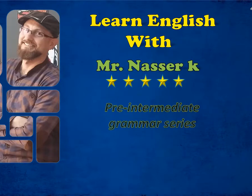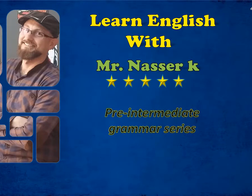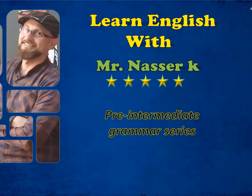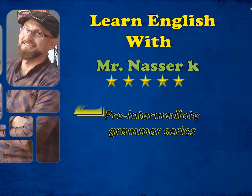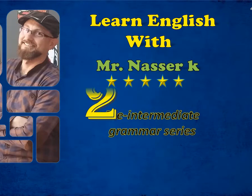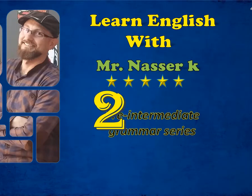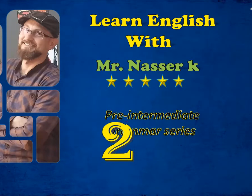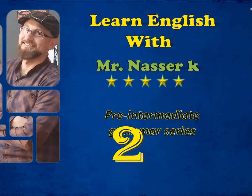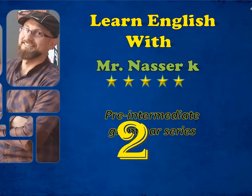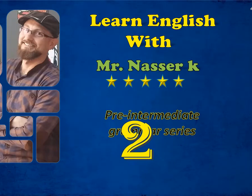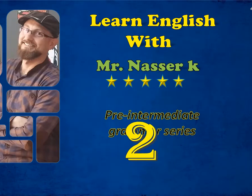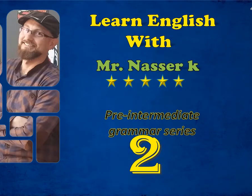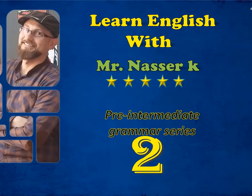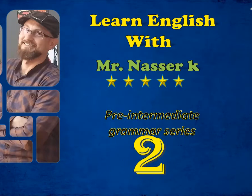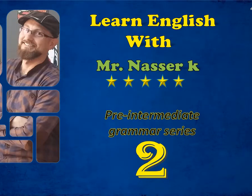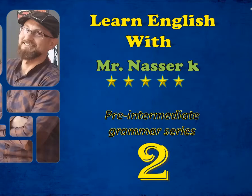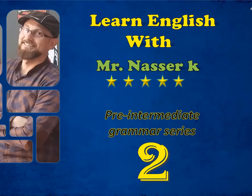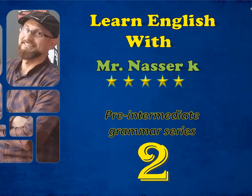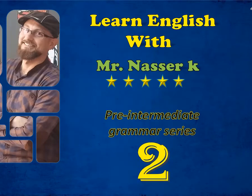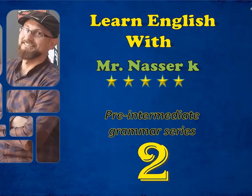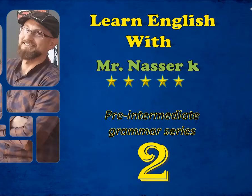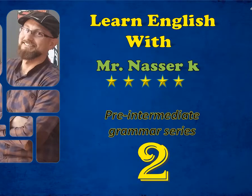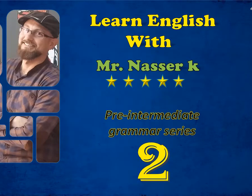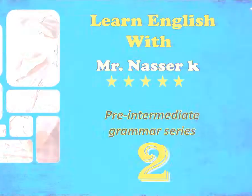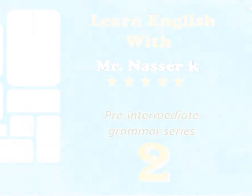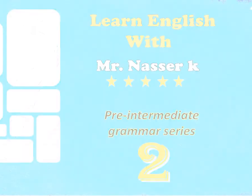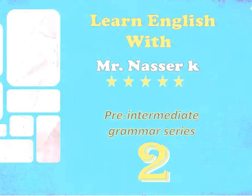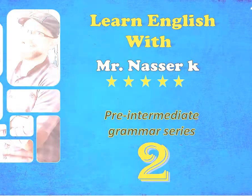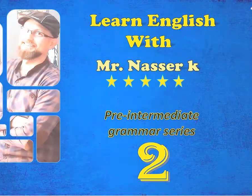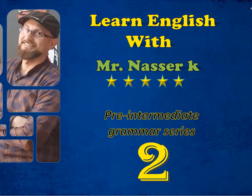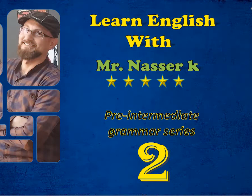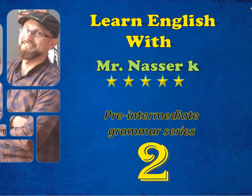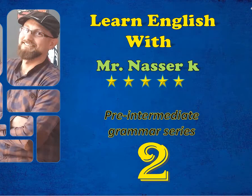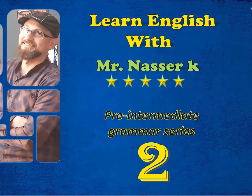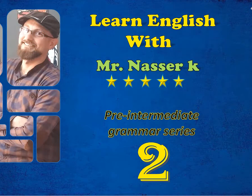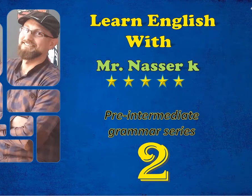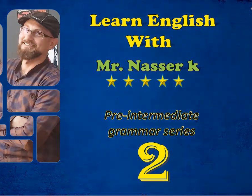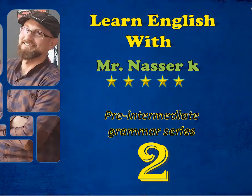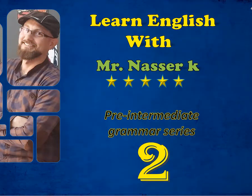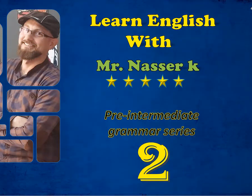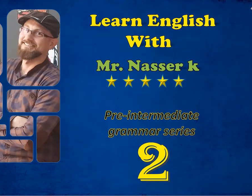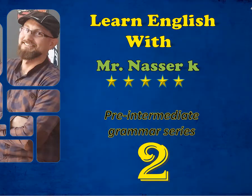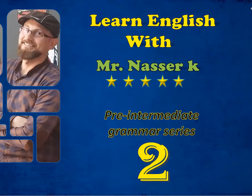واو هذا جيد اوه اه اه اه اه اه انت فانتاستيك انت من الأسهل مرحبا